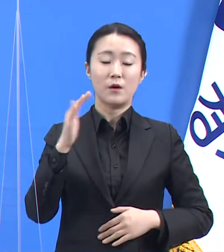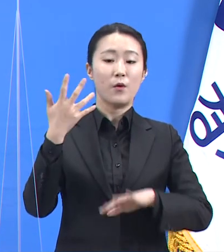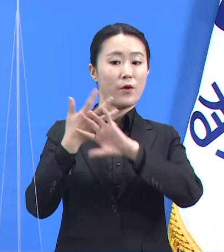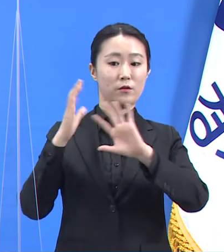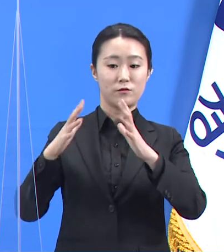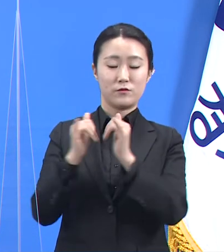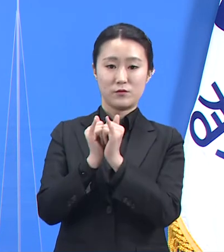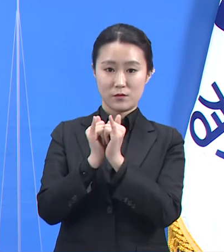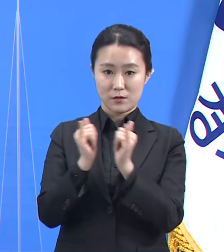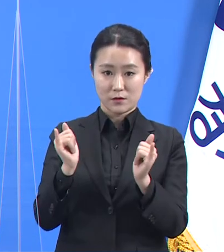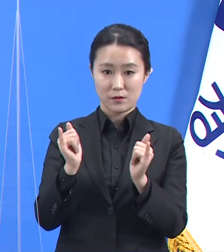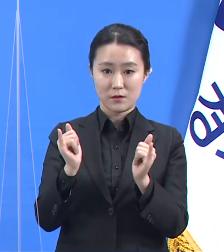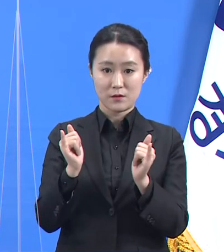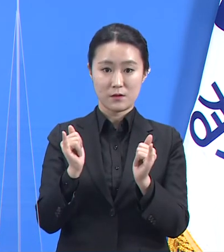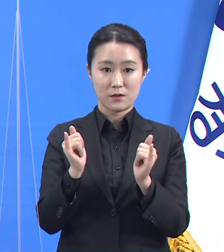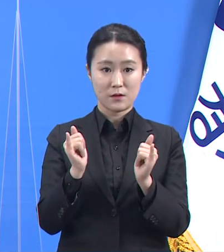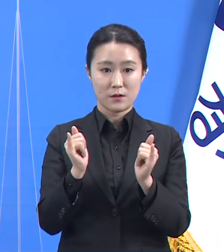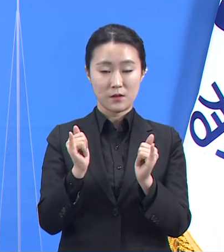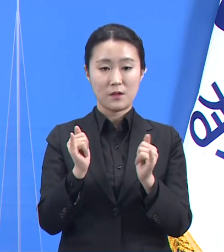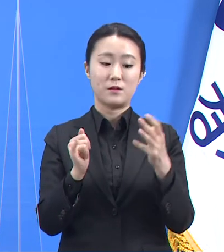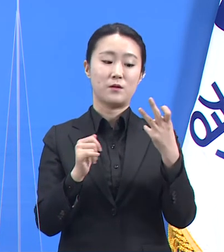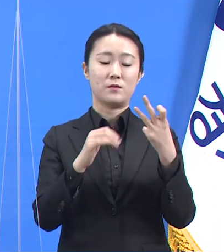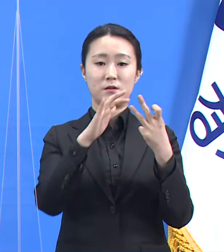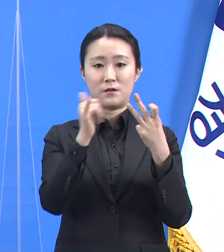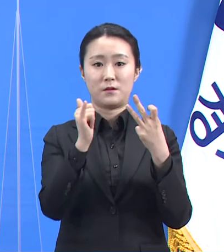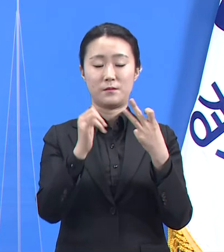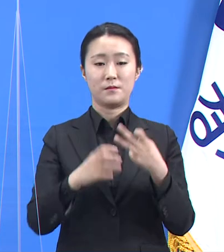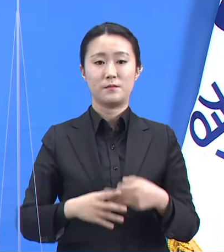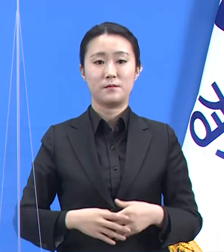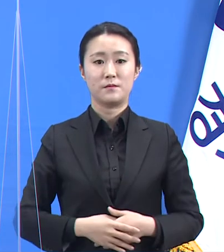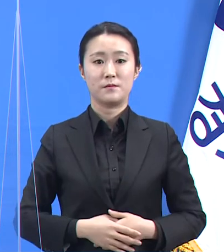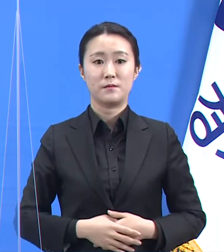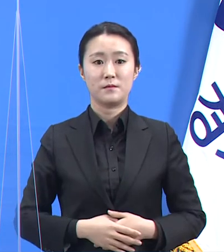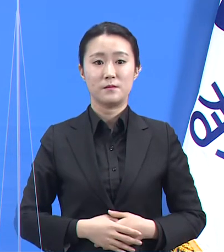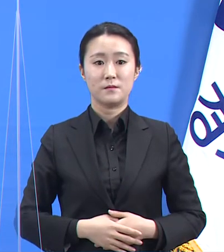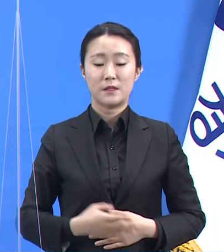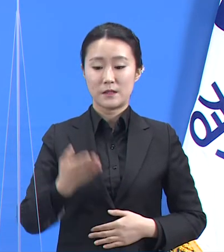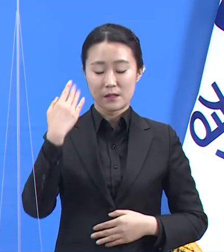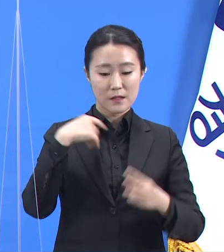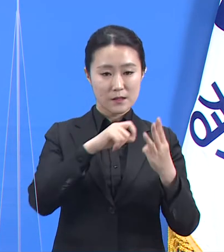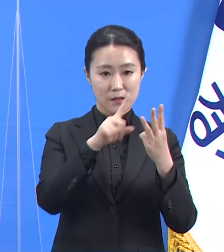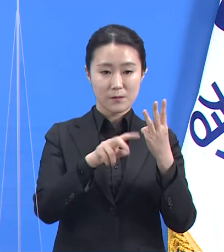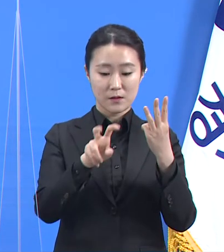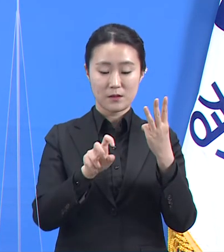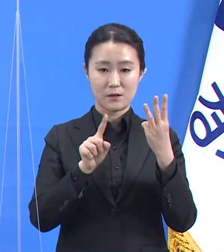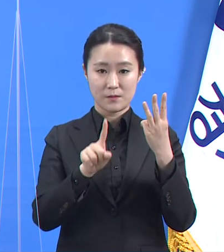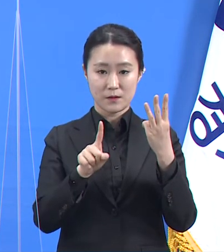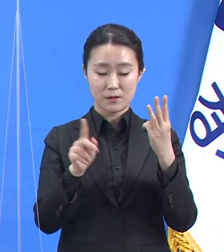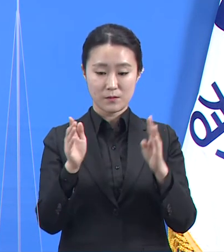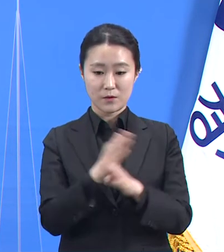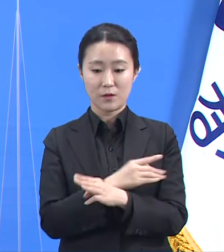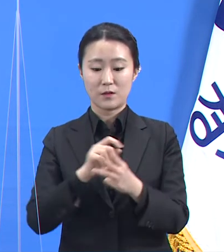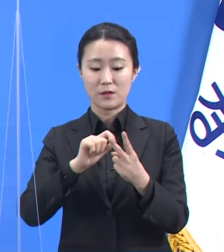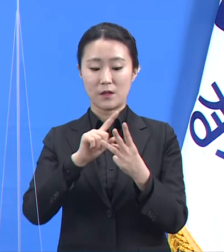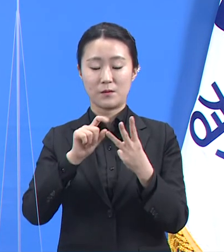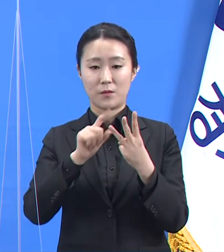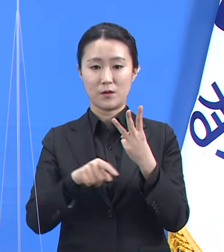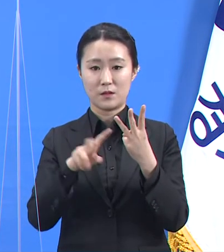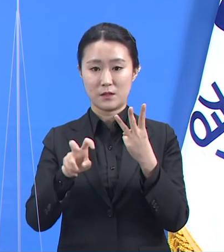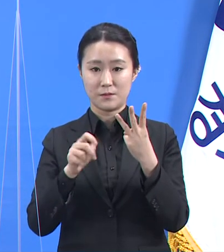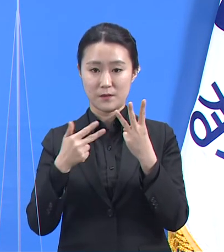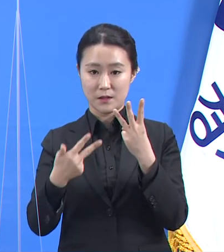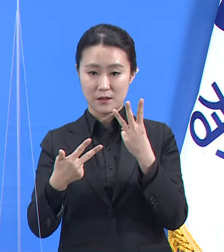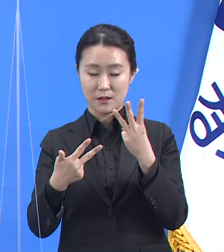%인 13명이었습니다. 지난 3월 21일부터 27일까지 일주일간